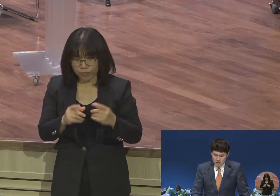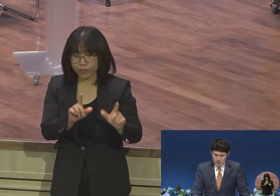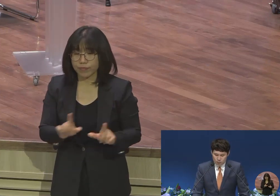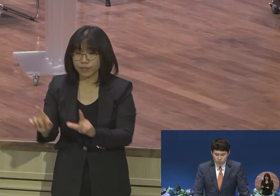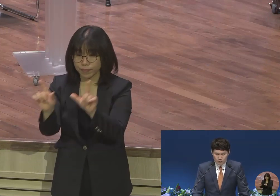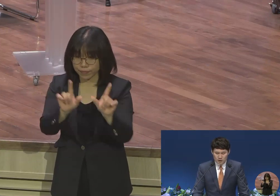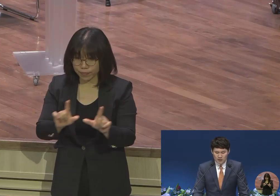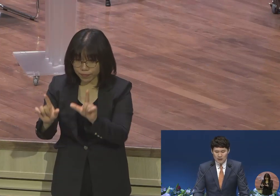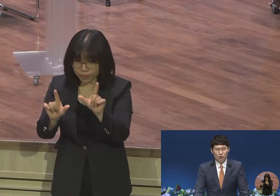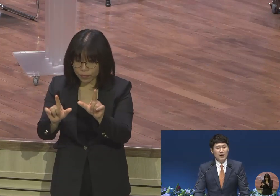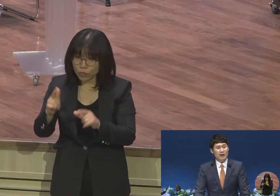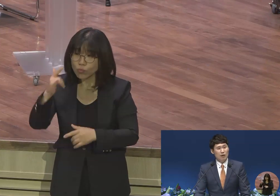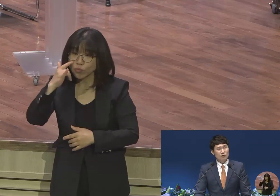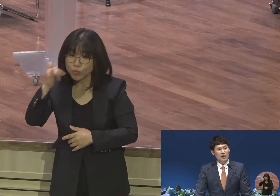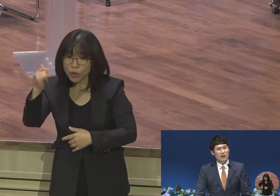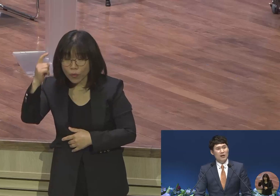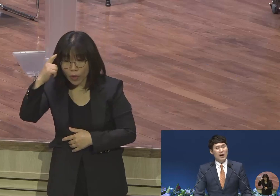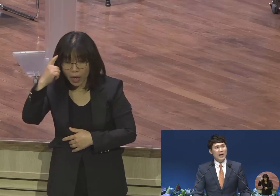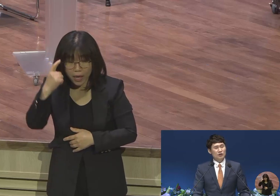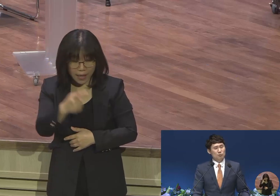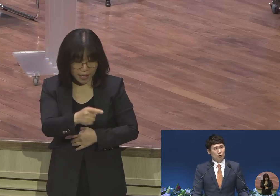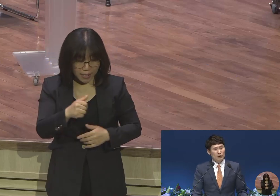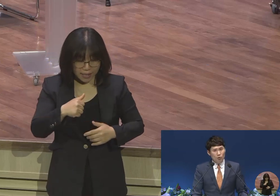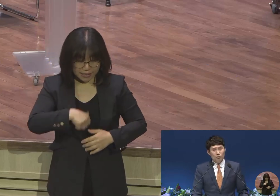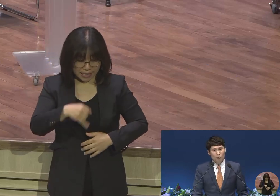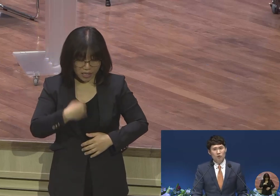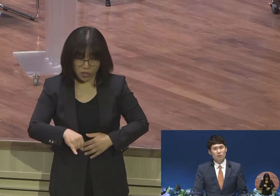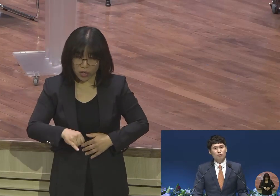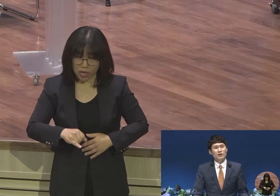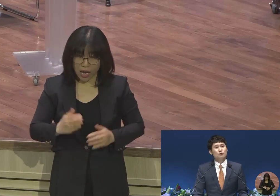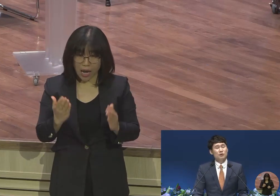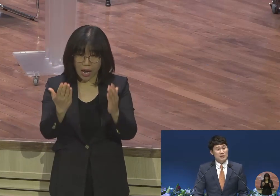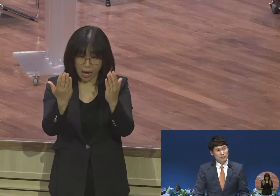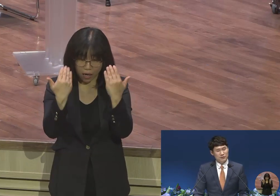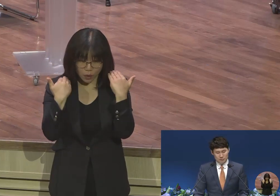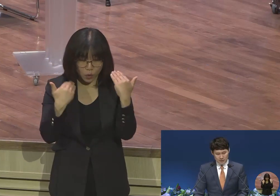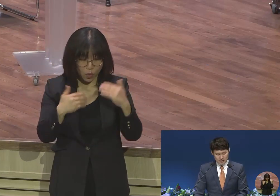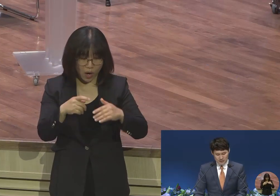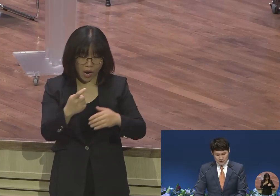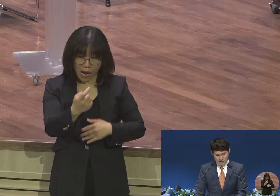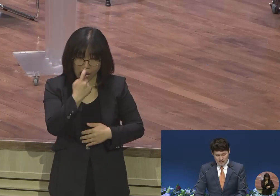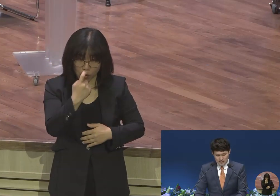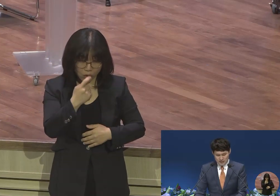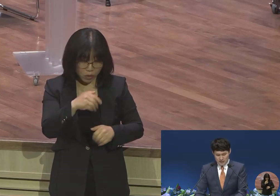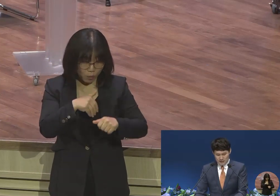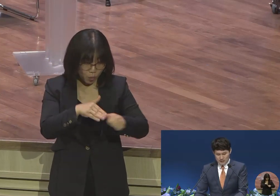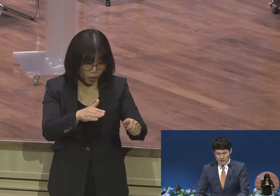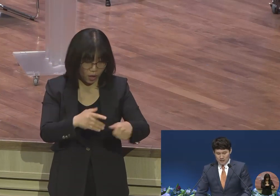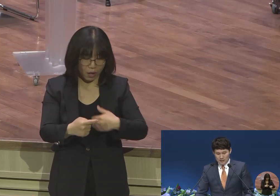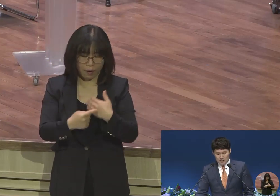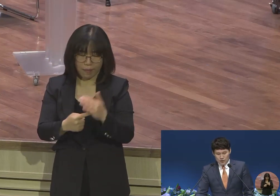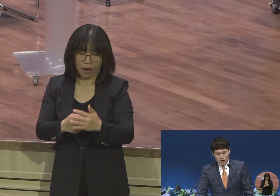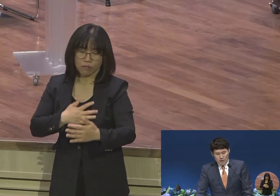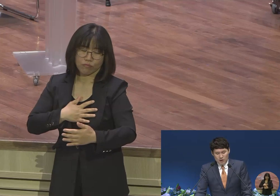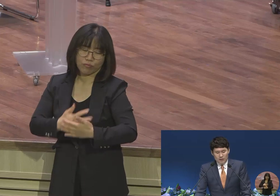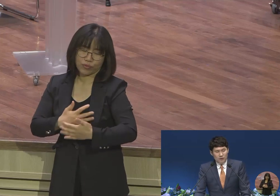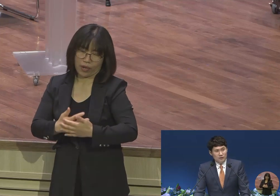부모님들은 학교나 학원에 아이들을 보내놓고도 불안 속에 잡혀 있습니다 지구에 캠프할 때 어떤